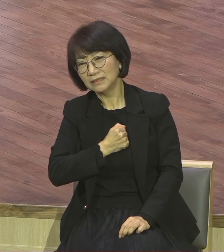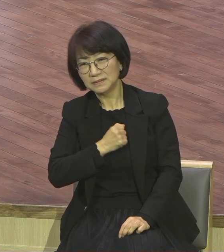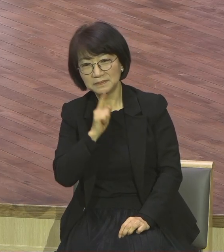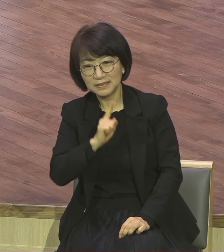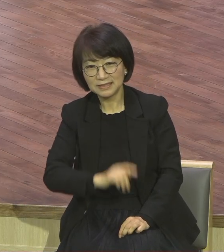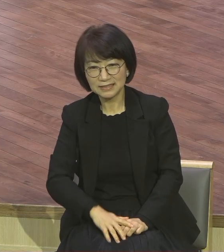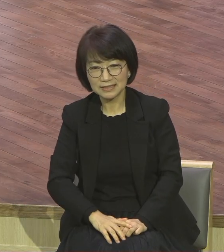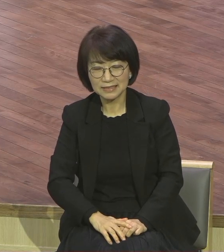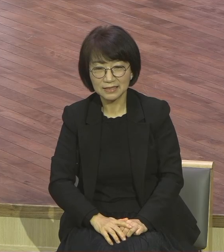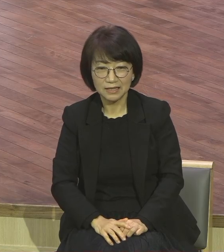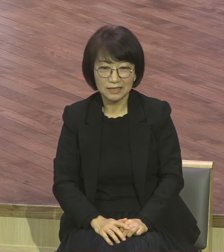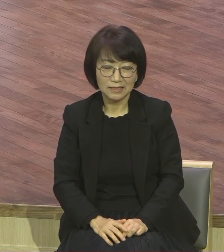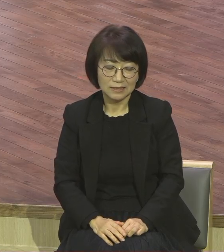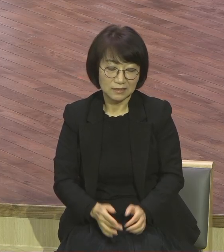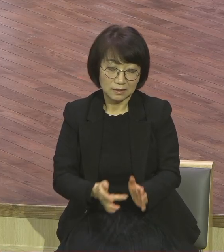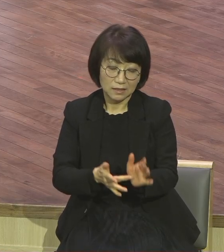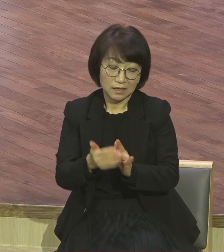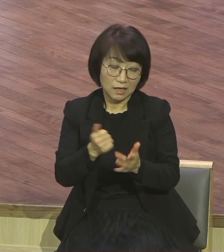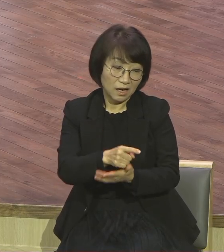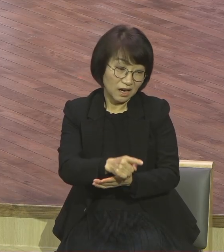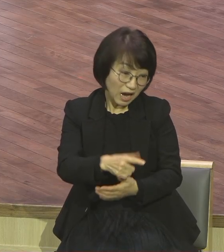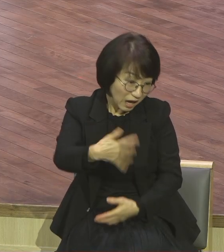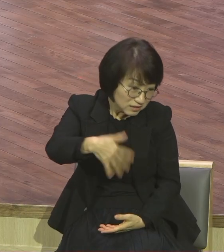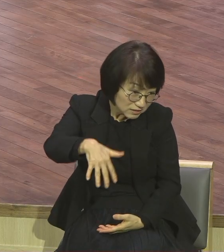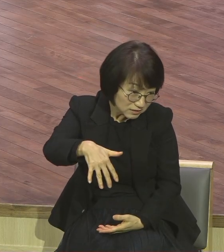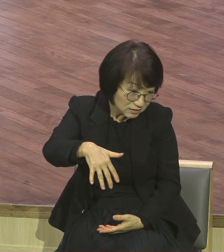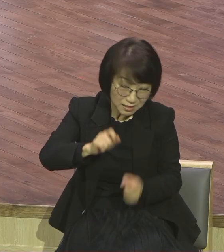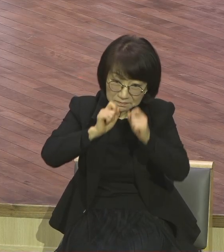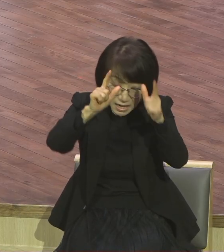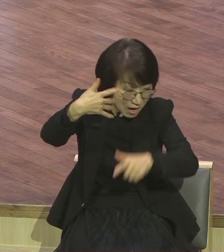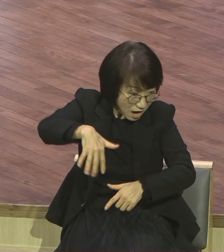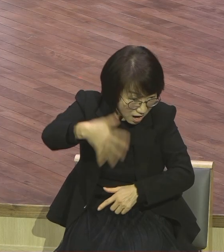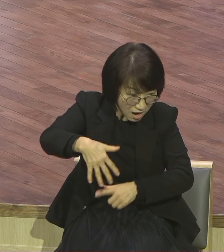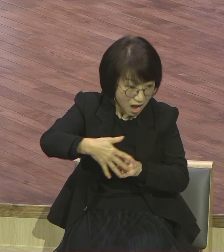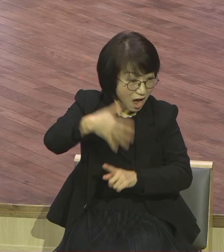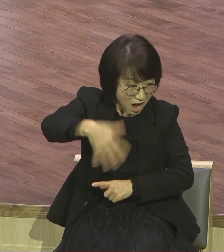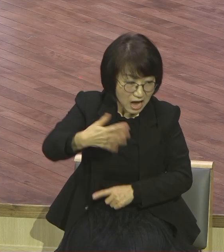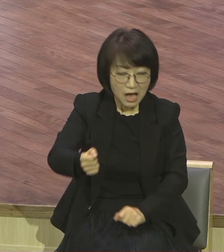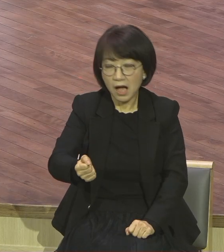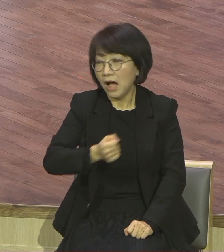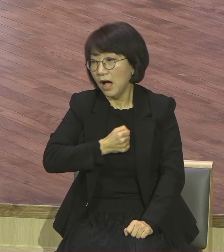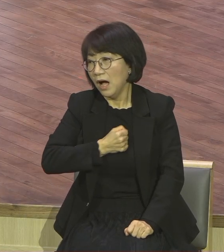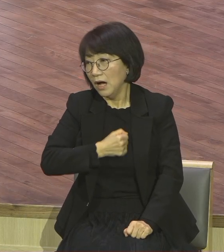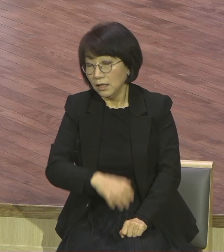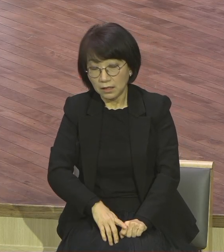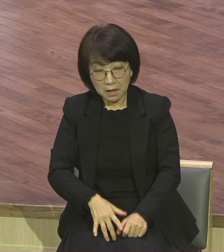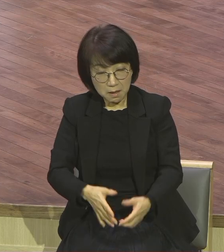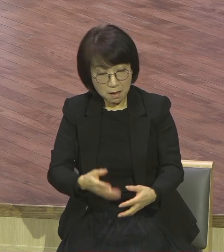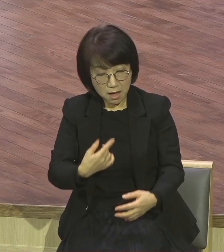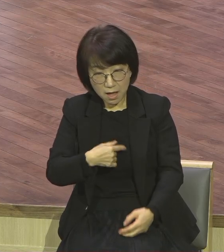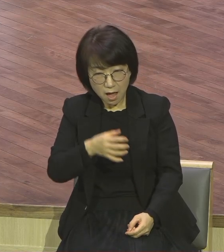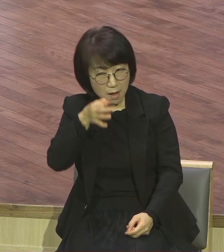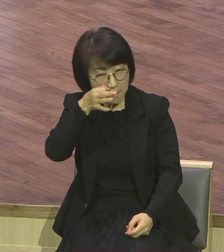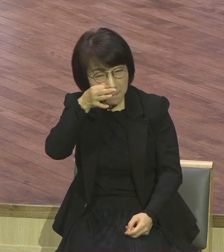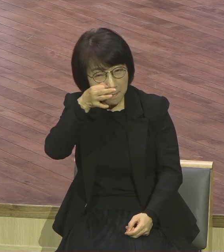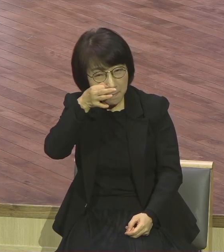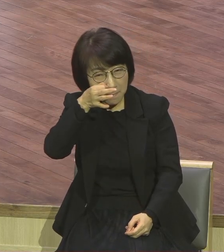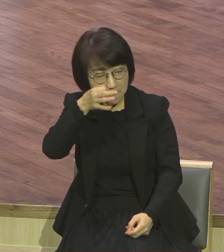단식에 말씀해서 아직도 못 깨닫느냐. 그렇게 많이 보고, 그렇게 많이 듣고, 그렇게 많은 걸